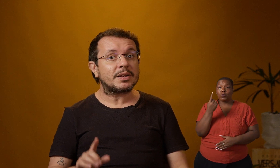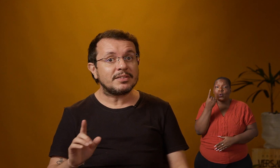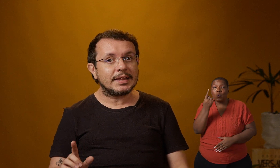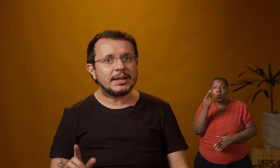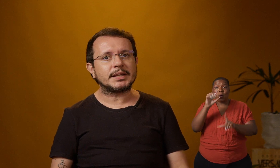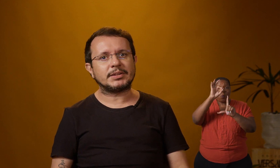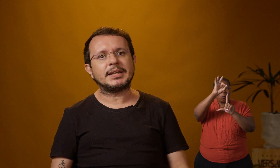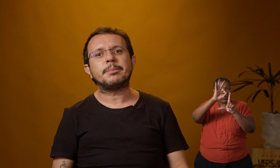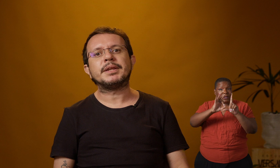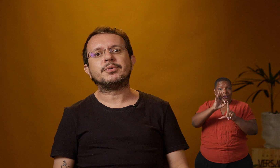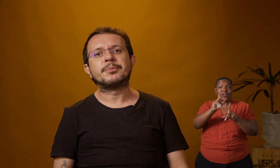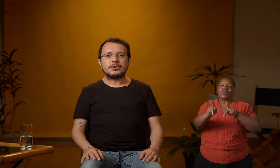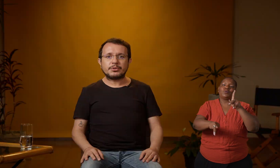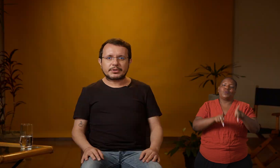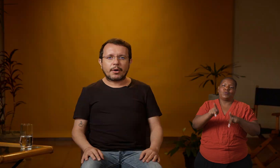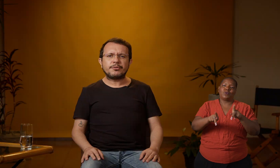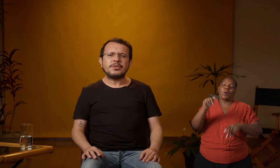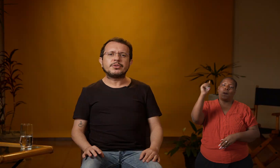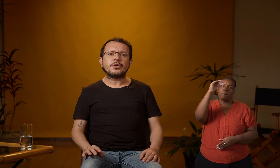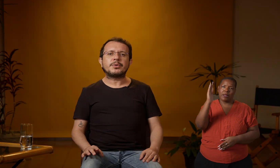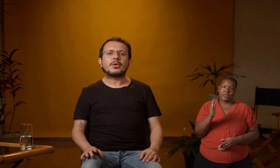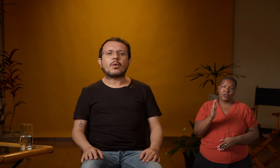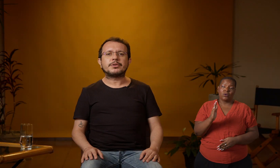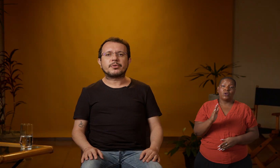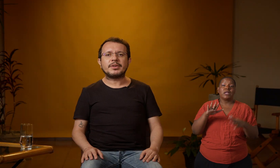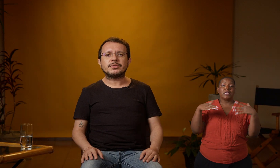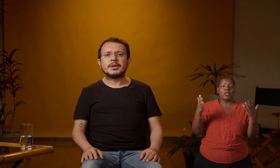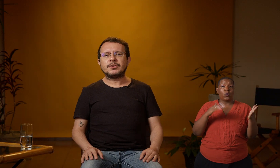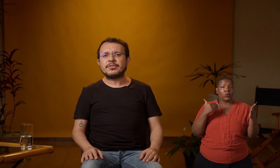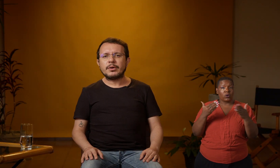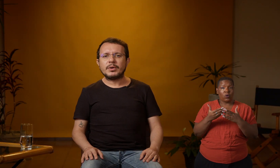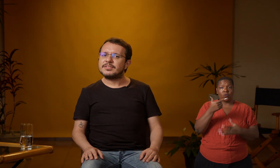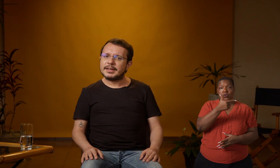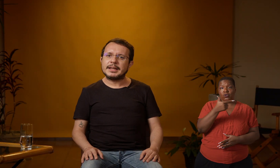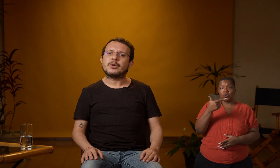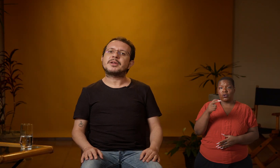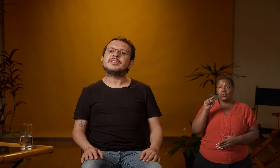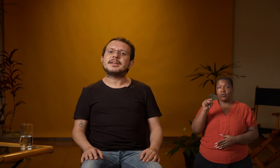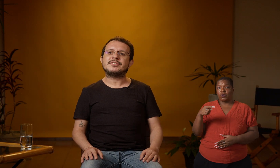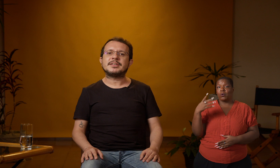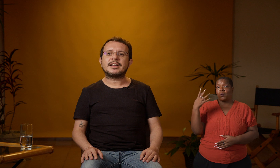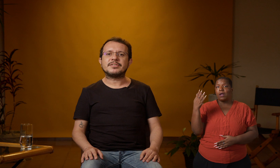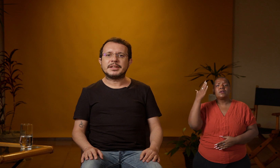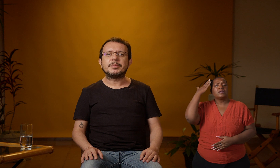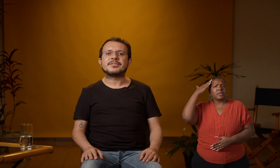brasileira naquele período. Do total, 22,4% disseram conhecer a língua brasileira de sinais, Libras.